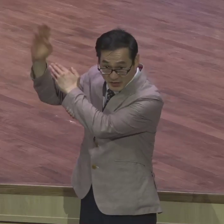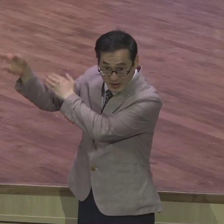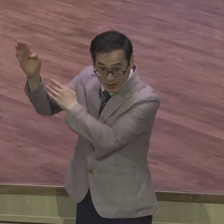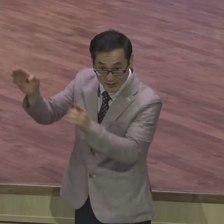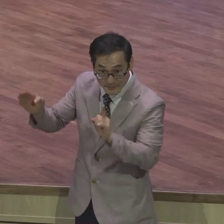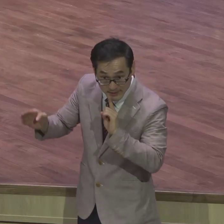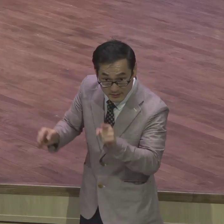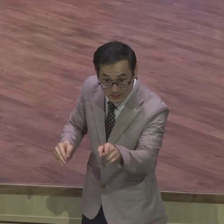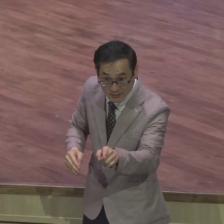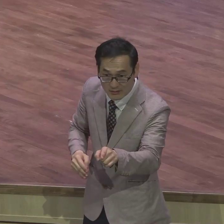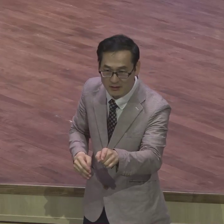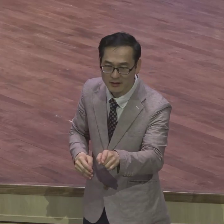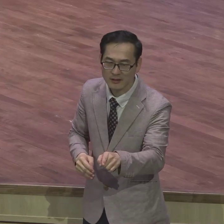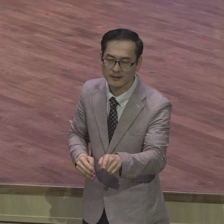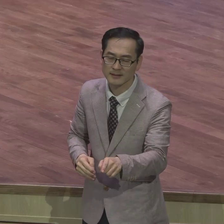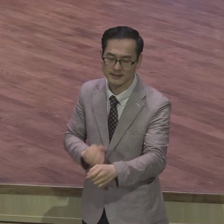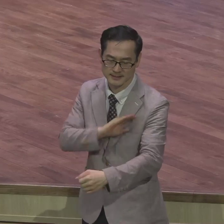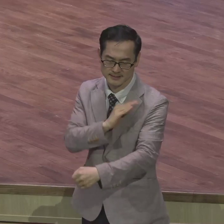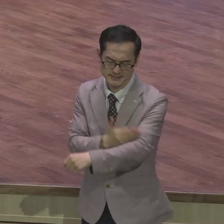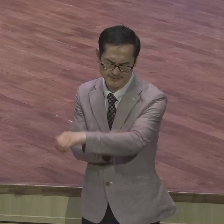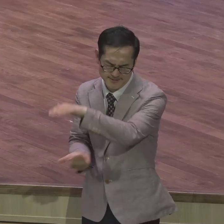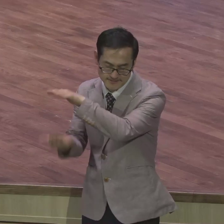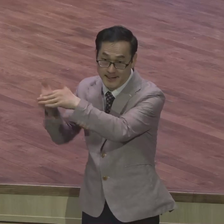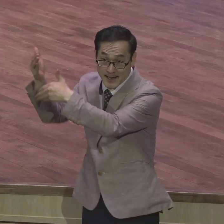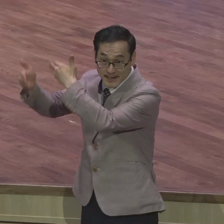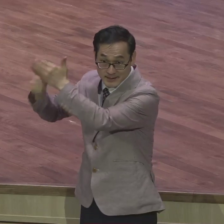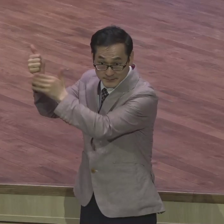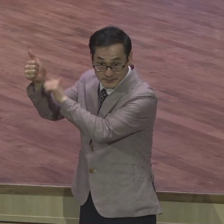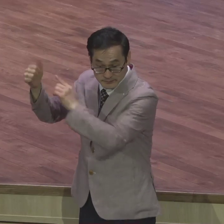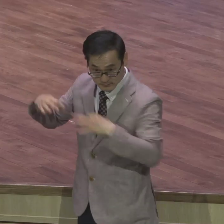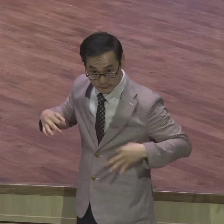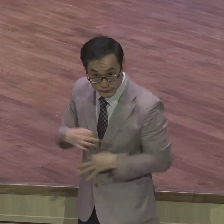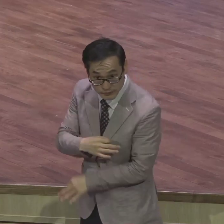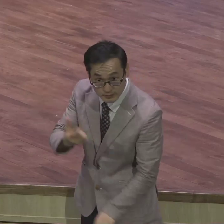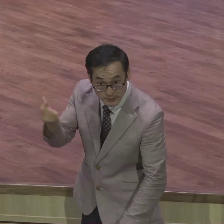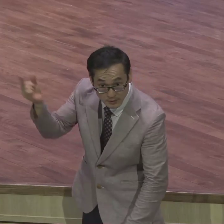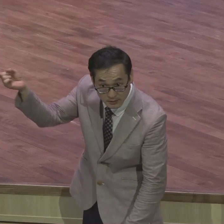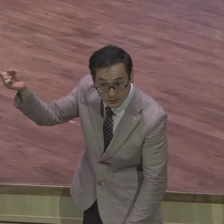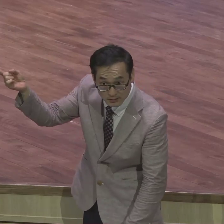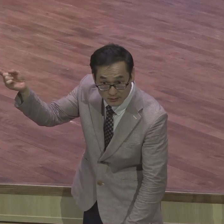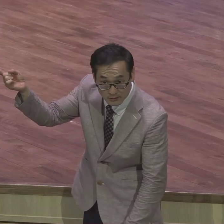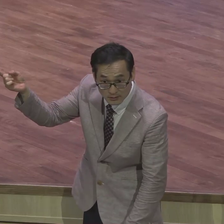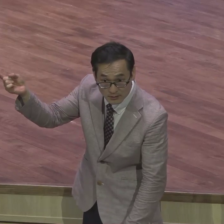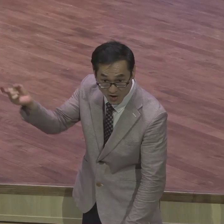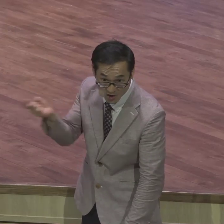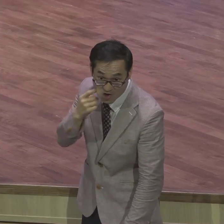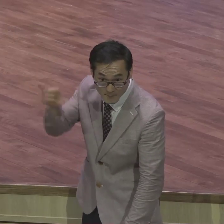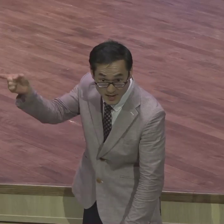전능한 하나님이 그럼 불이하냐 너희들이 생각할 때 불이하게 보이냐